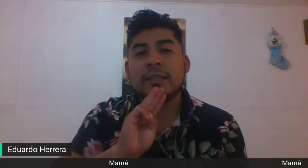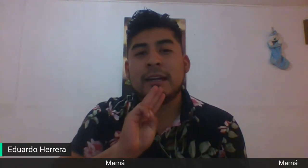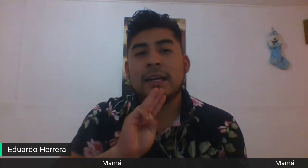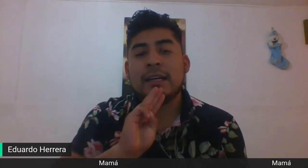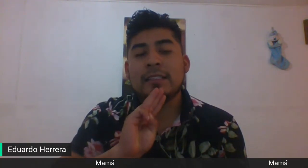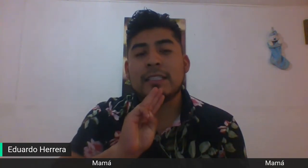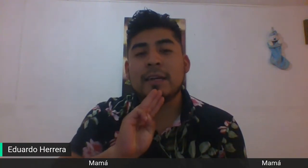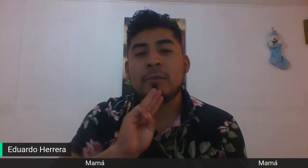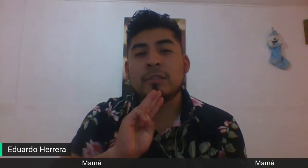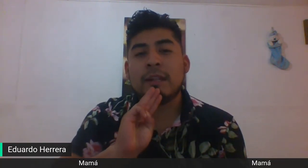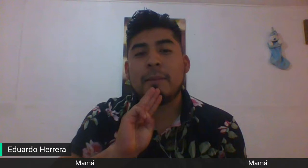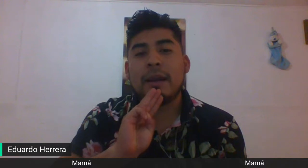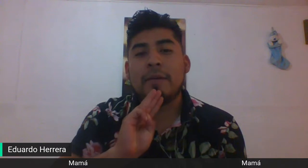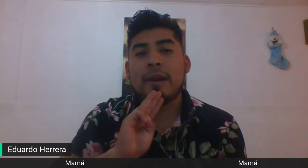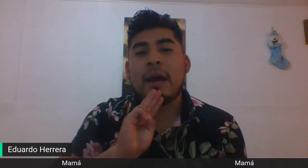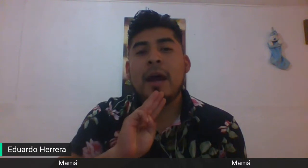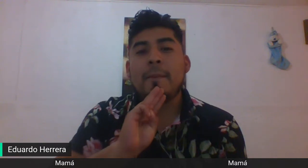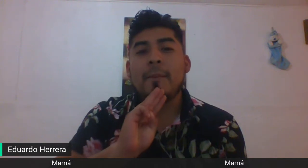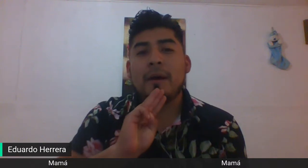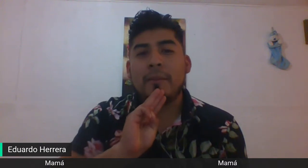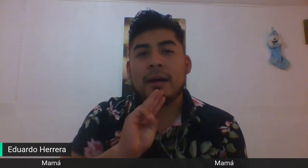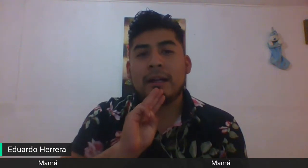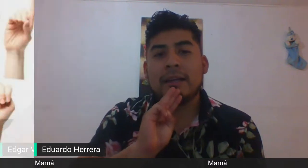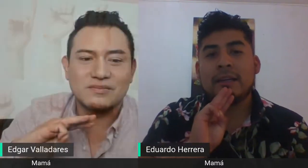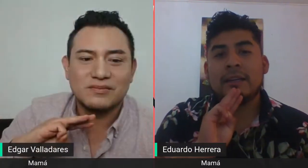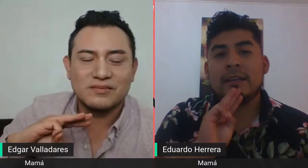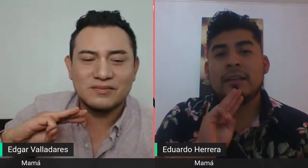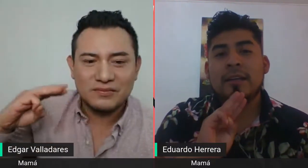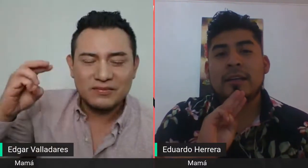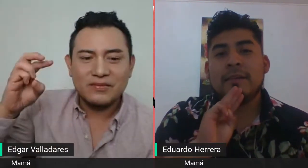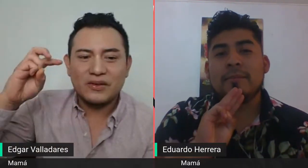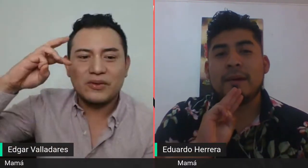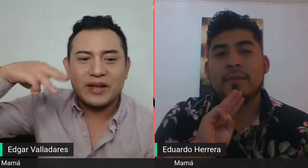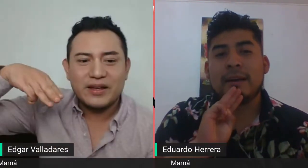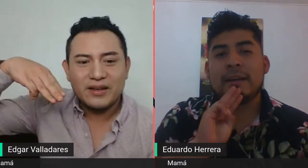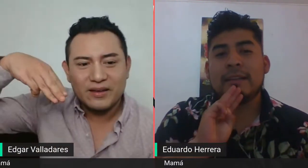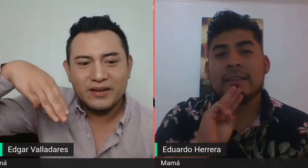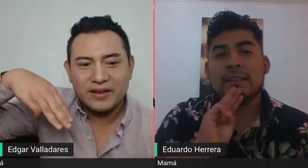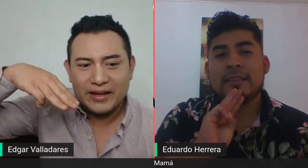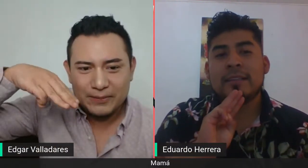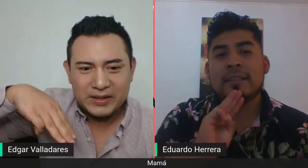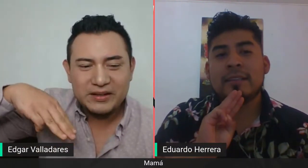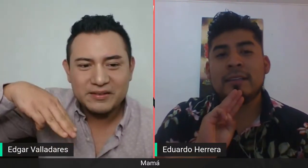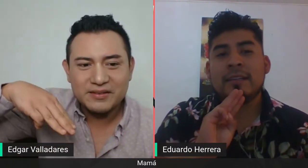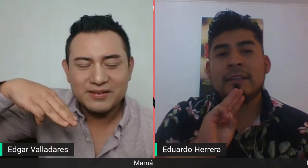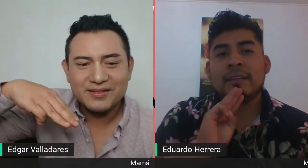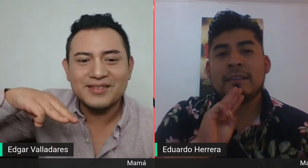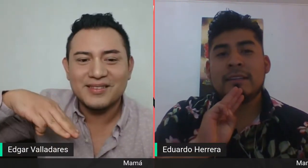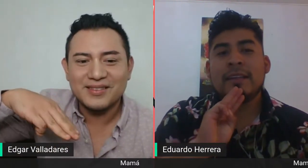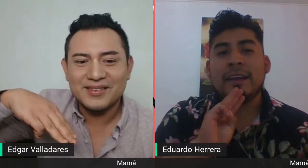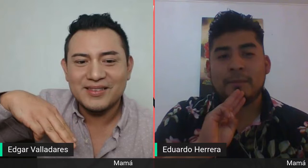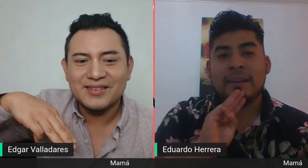manera señamos la palabra mamá, mamá. ¿M? M